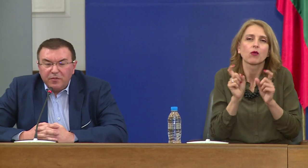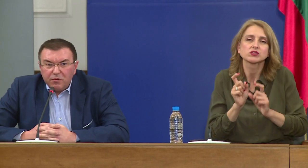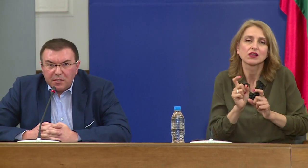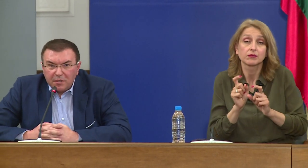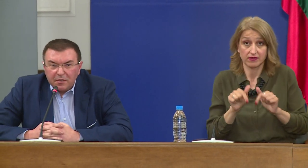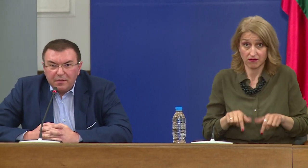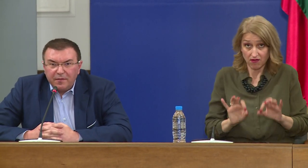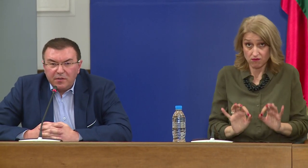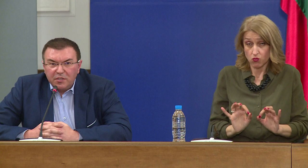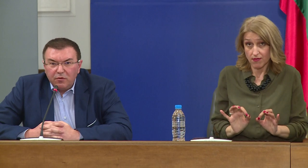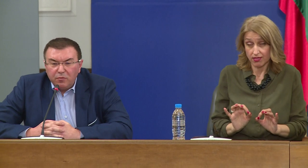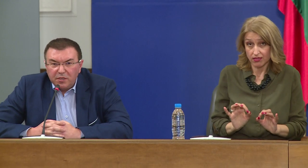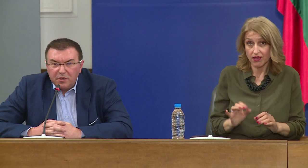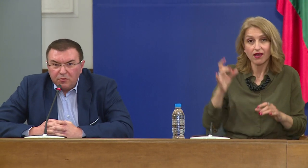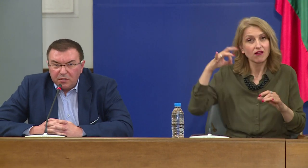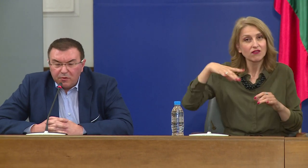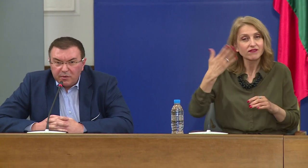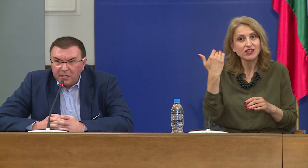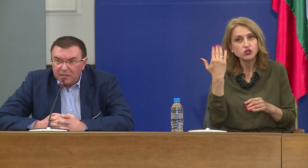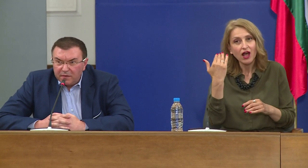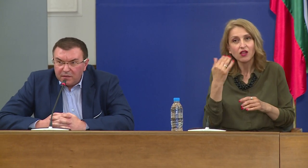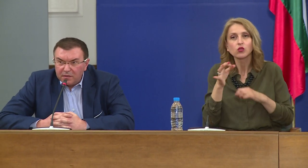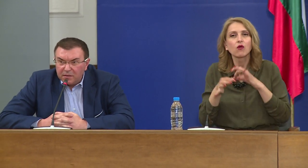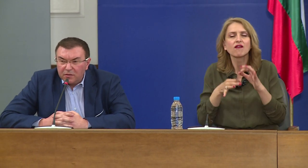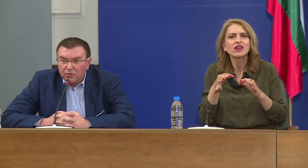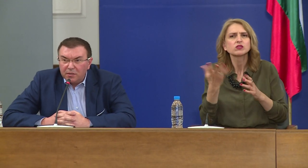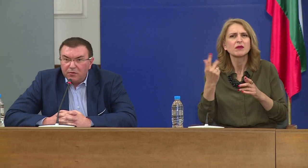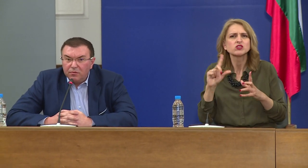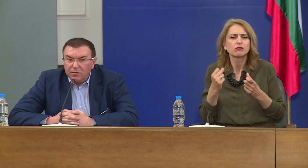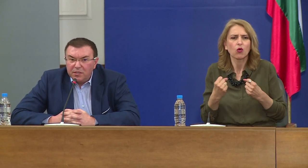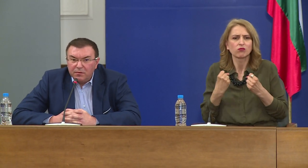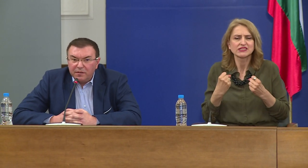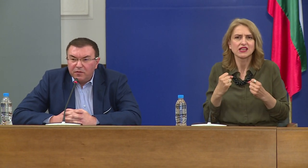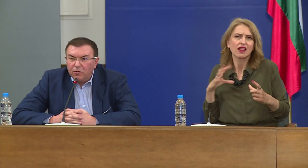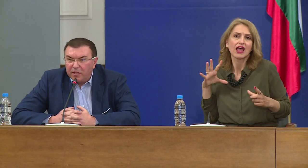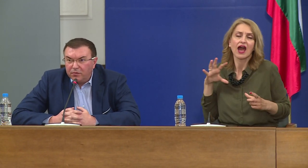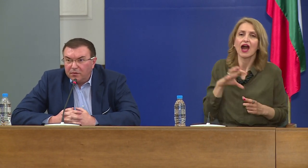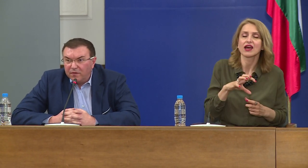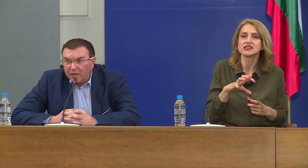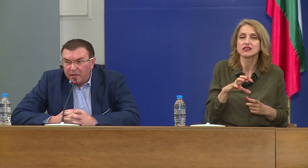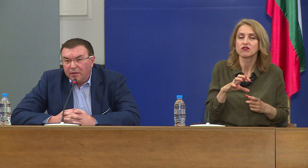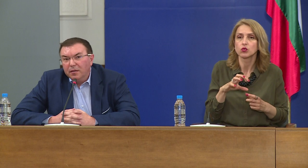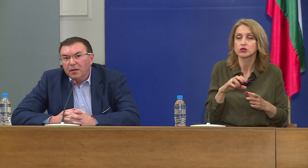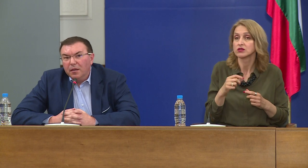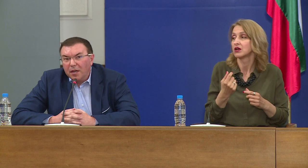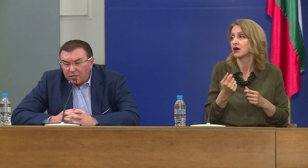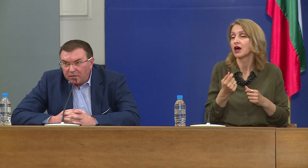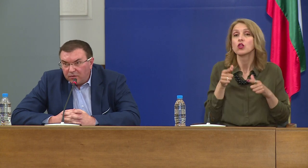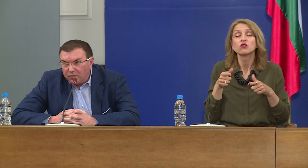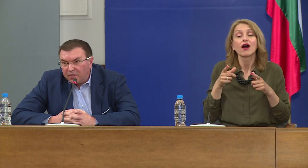вирусът в началото беше изключително агресивен, с изключително силна вирулентност. Това е